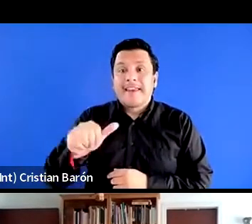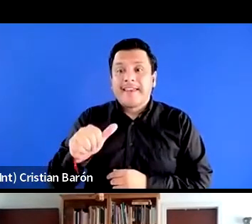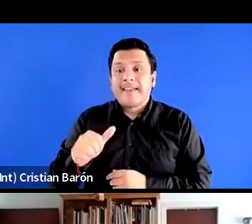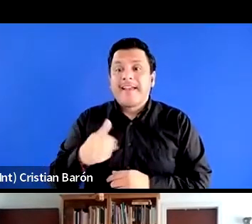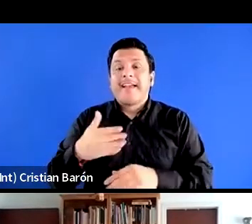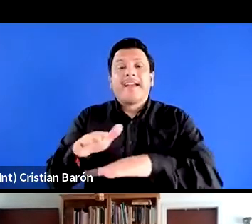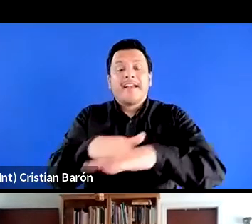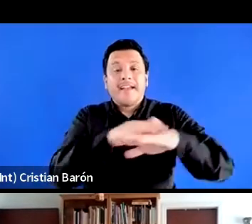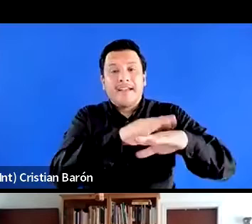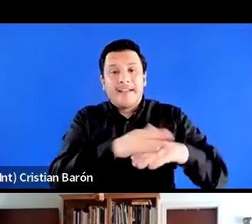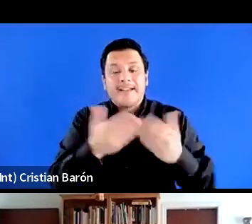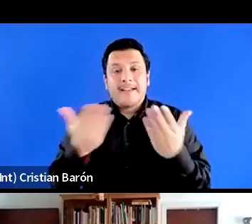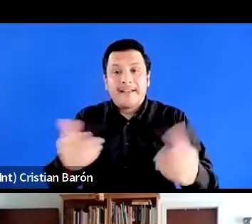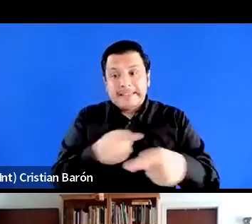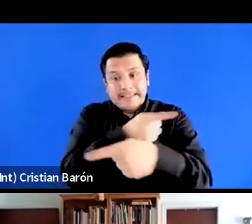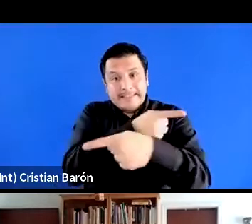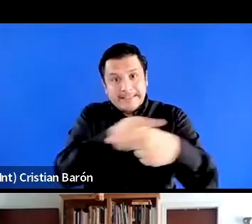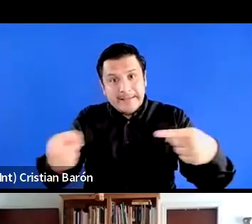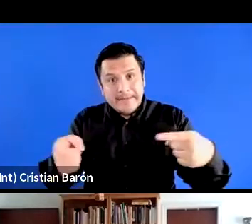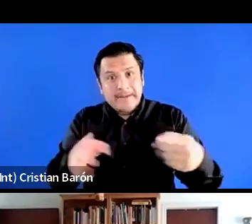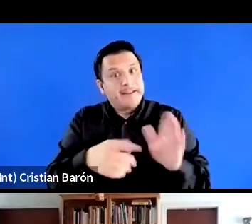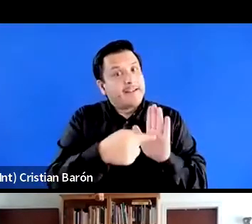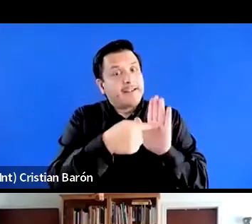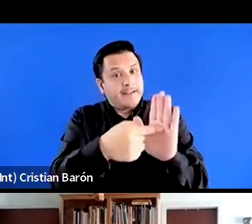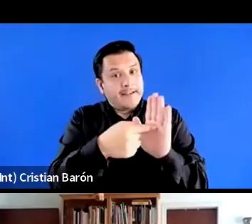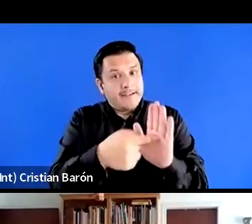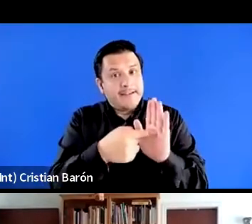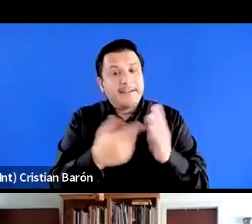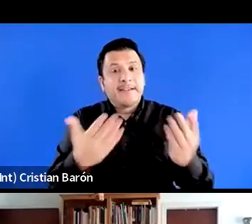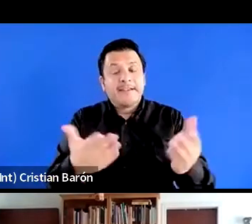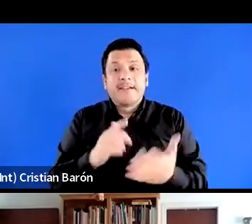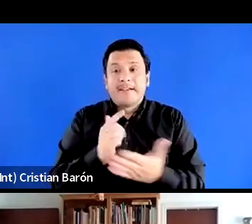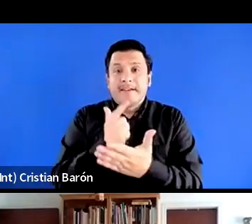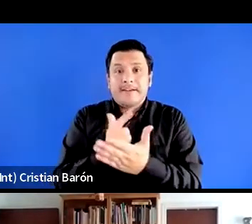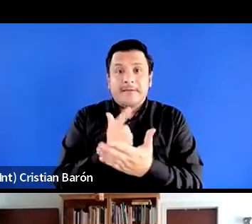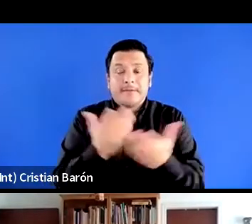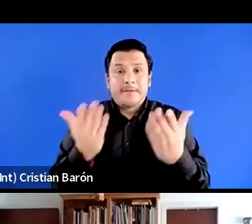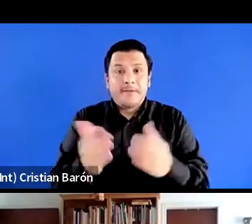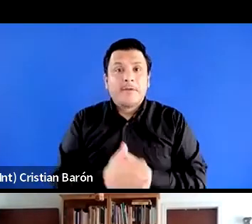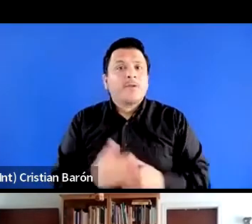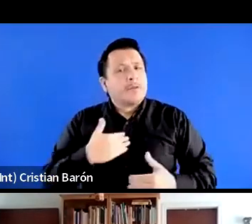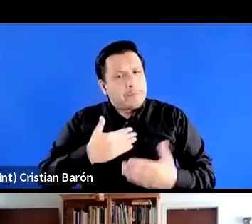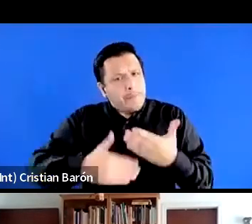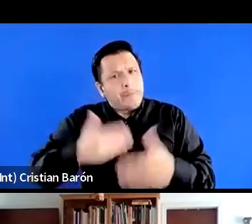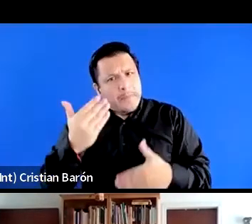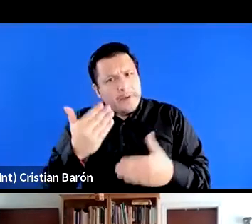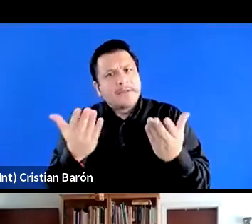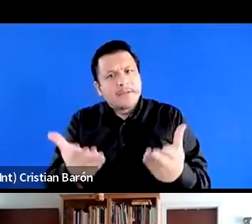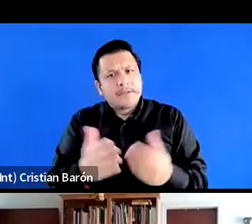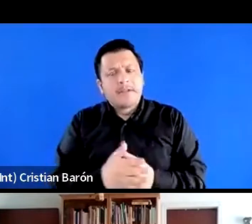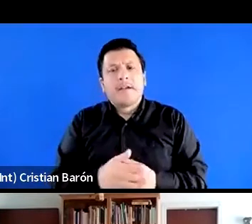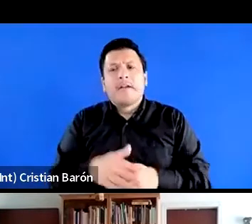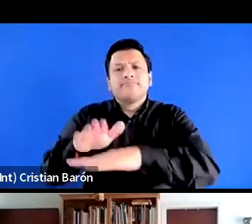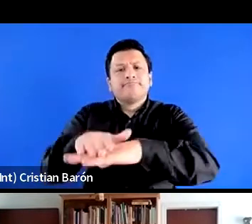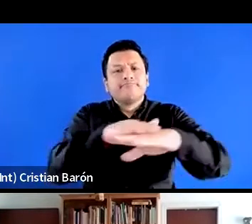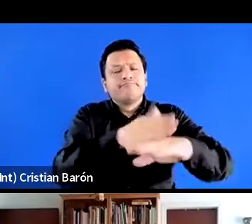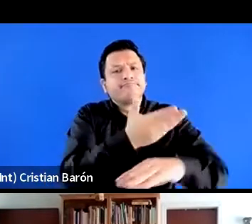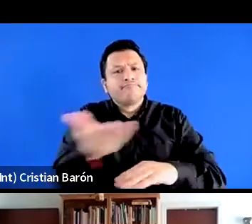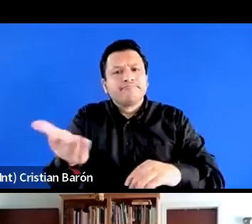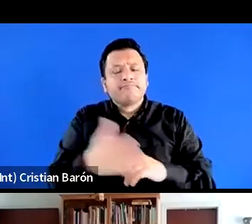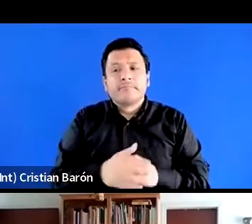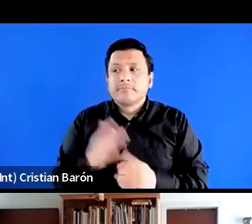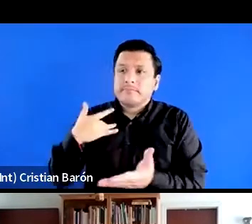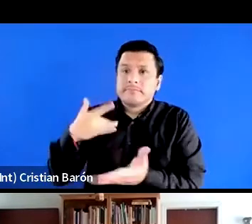marco de esta semana la presentación del libro. Yo quiero iniciar esta presentación invocando la